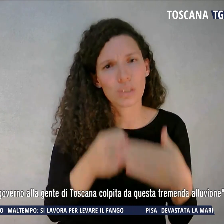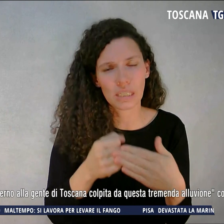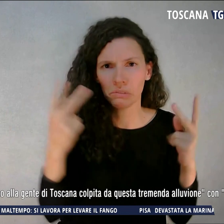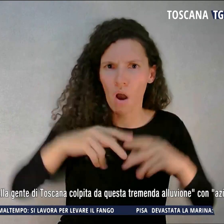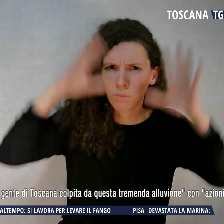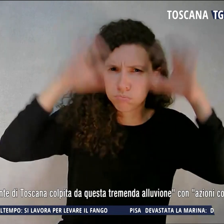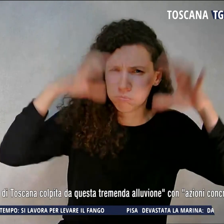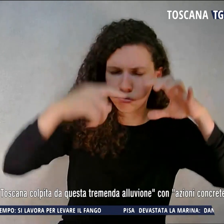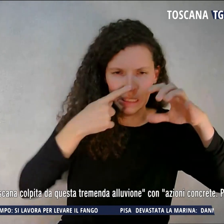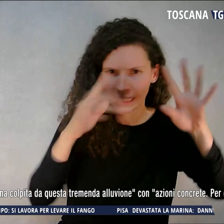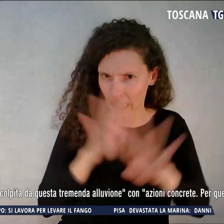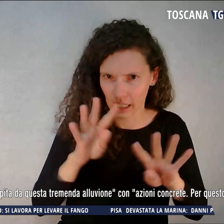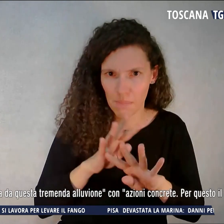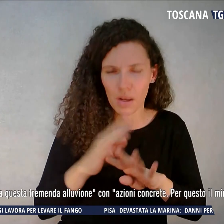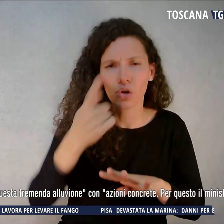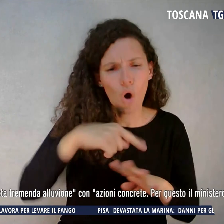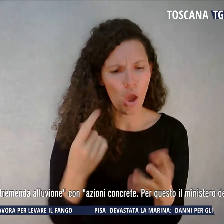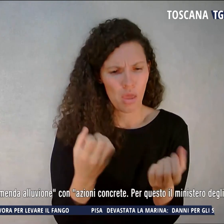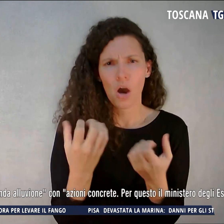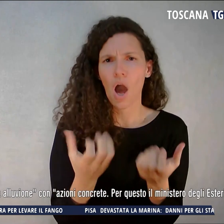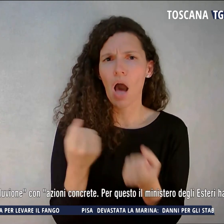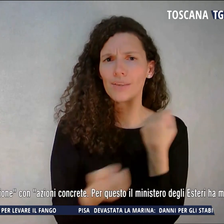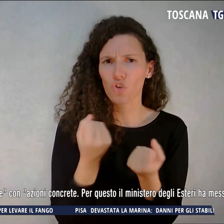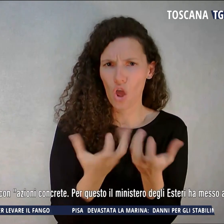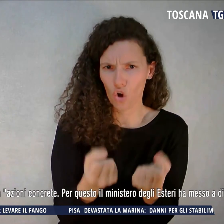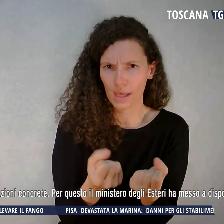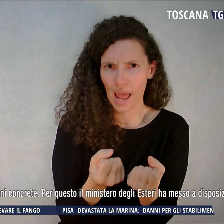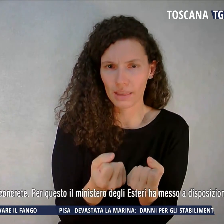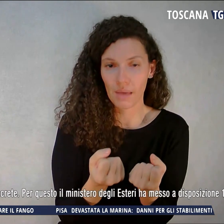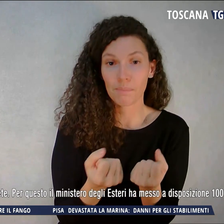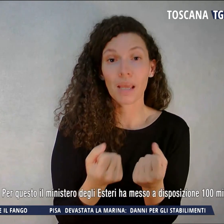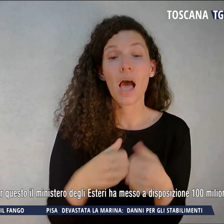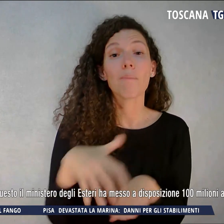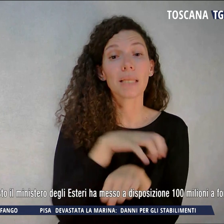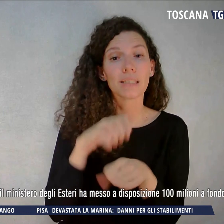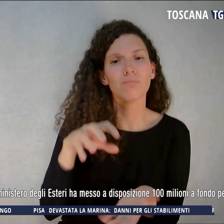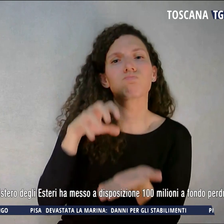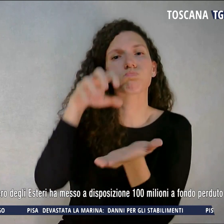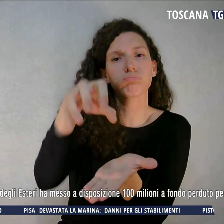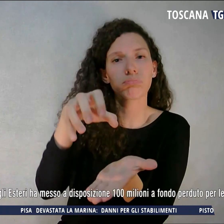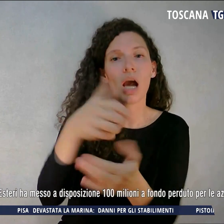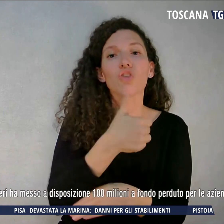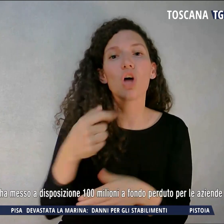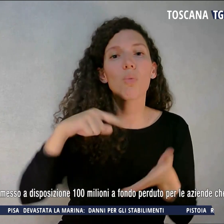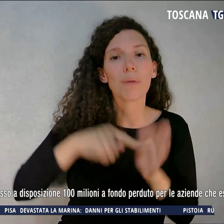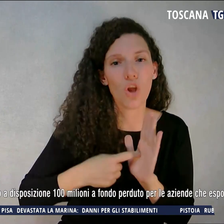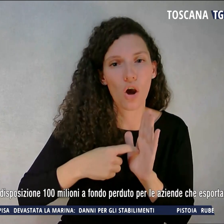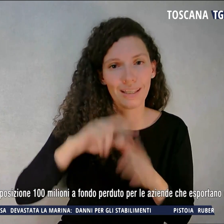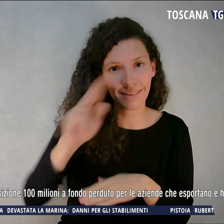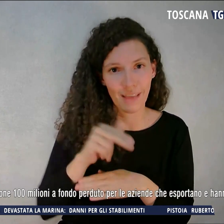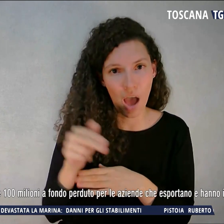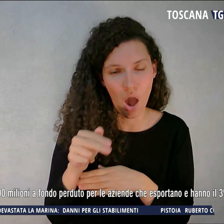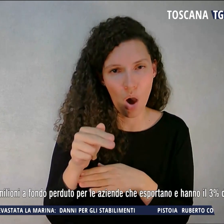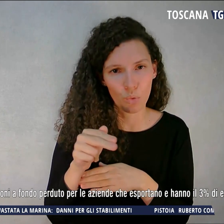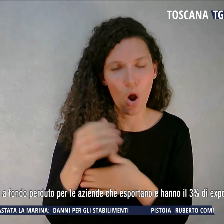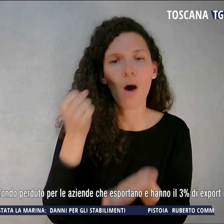Con azioni concrete, per questo il ministero ha messo a disposizione 100 milioni a fondo perduto per le aziende che esportano e